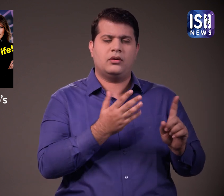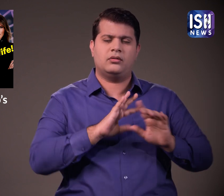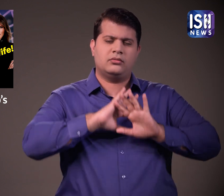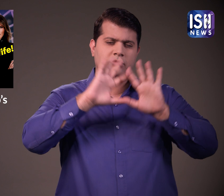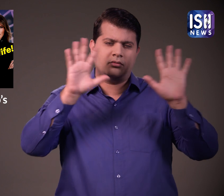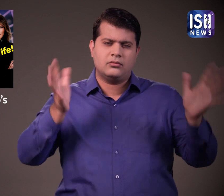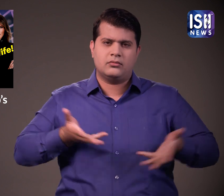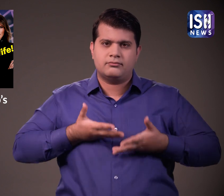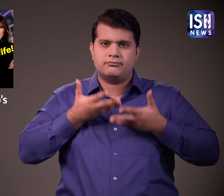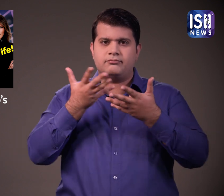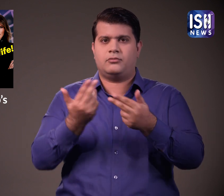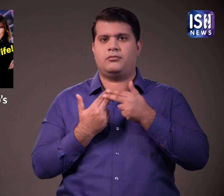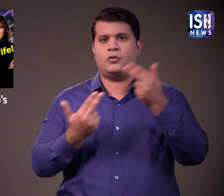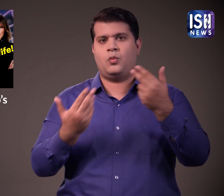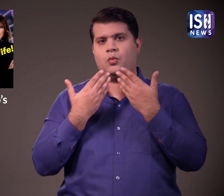कोहन ने सब कुछ बता दिया